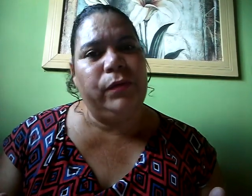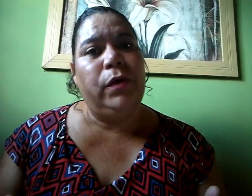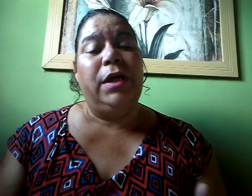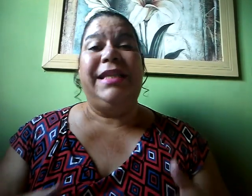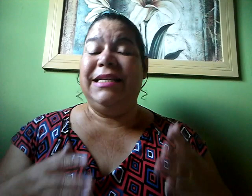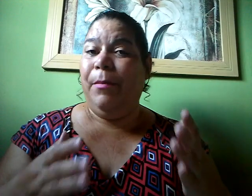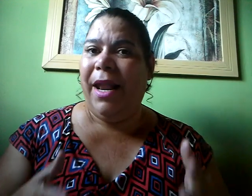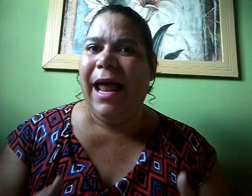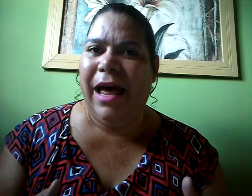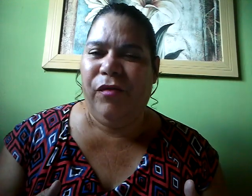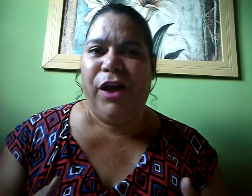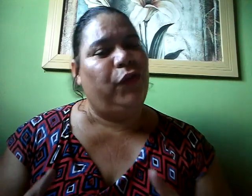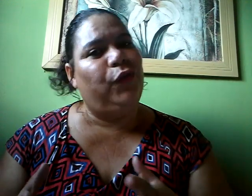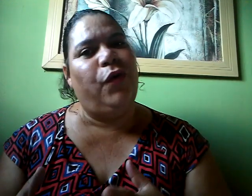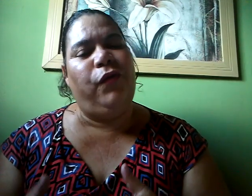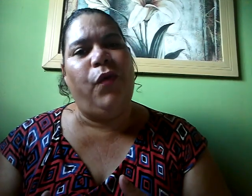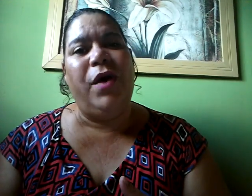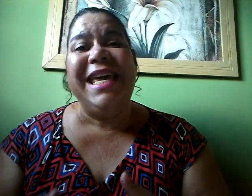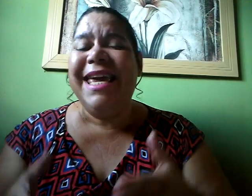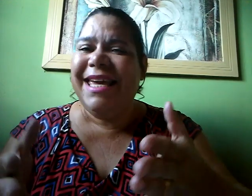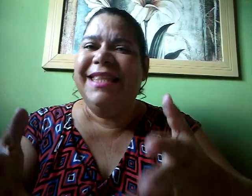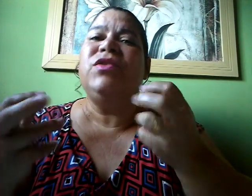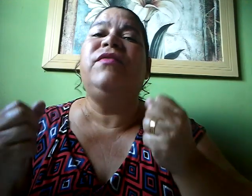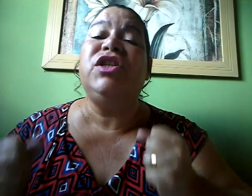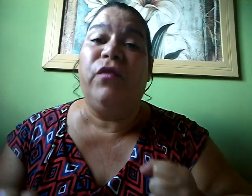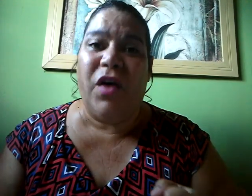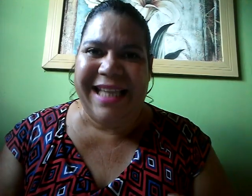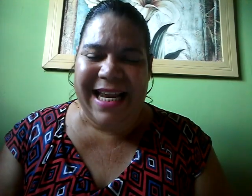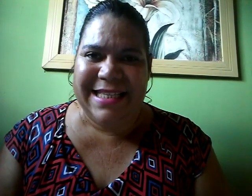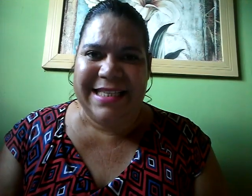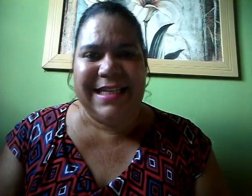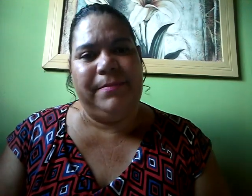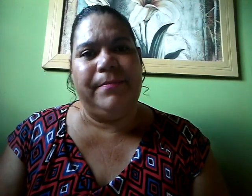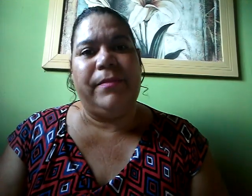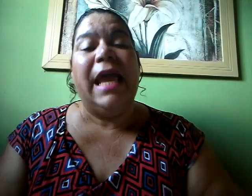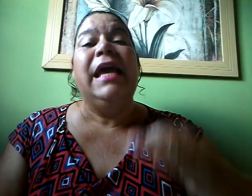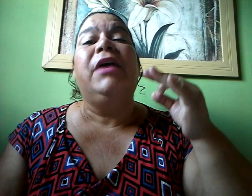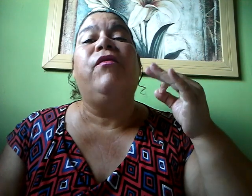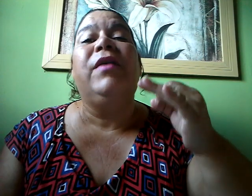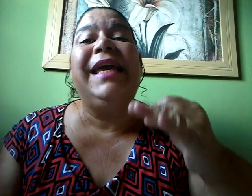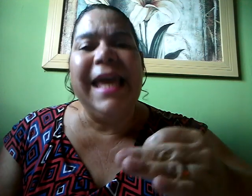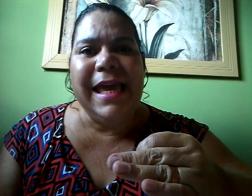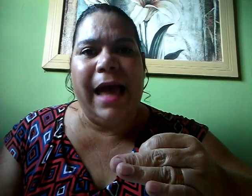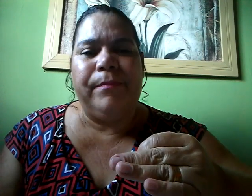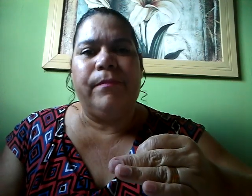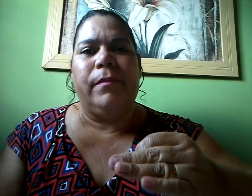Desta palavra Do louvor E que Deus venha te fortalecer Guia Guia